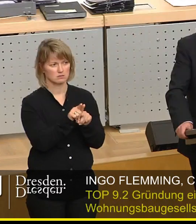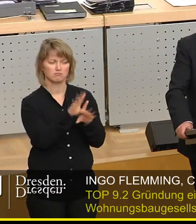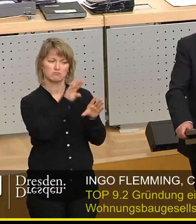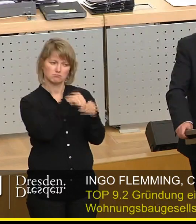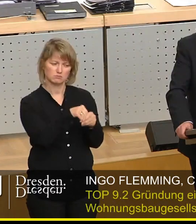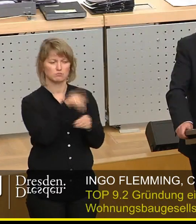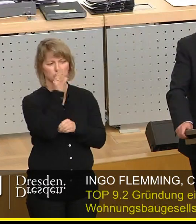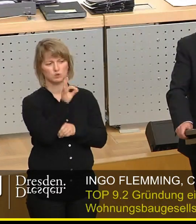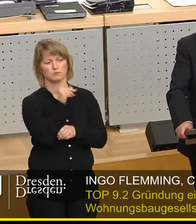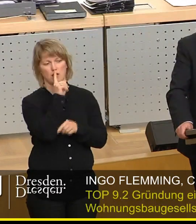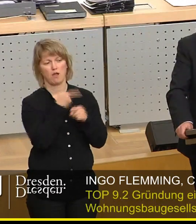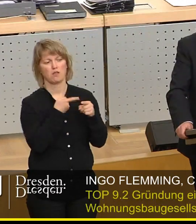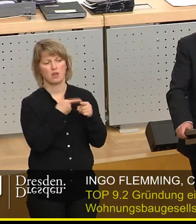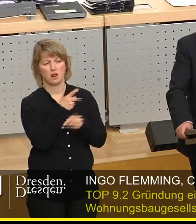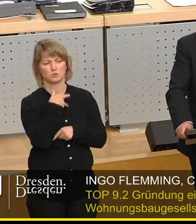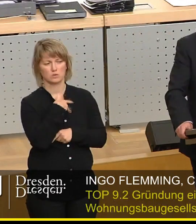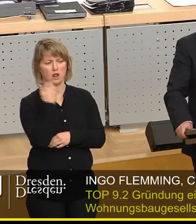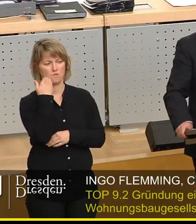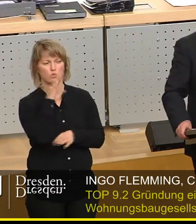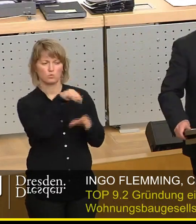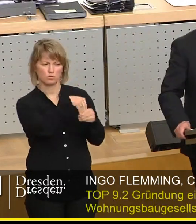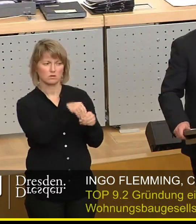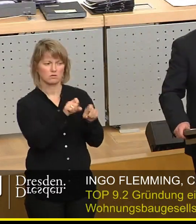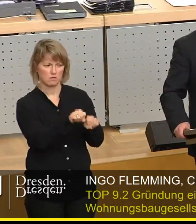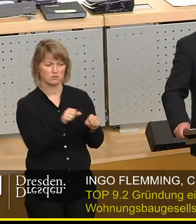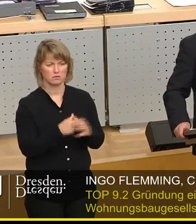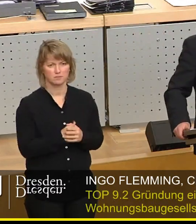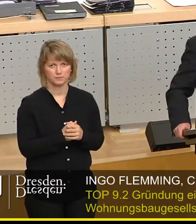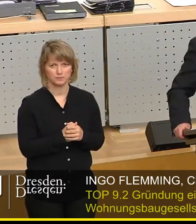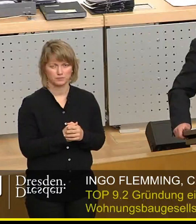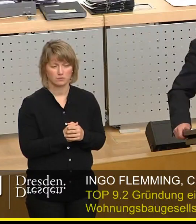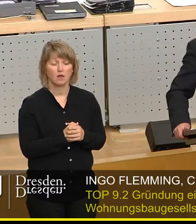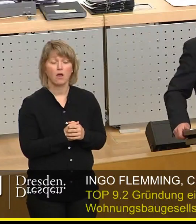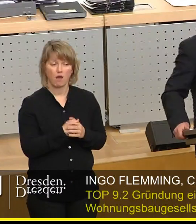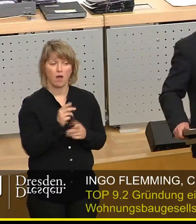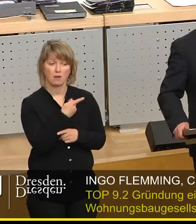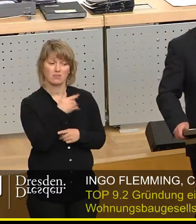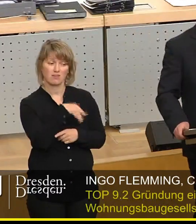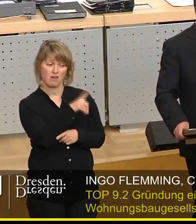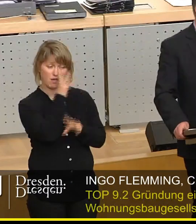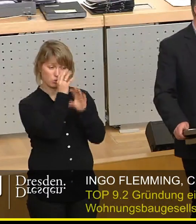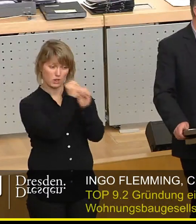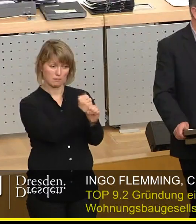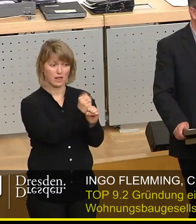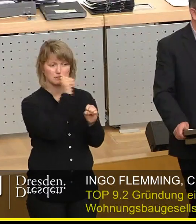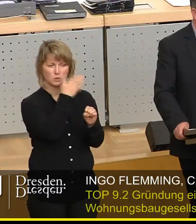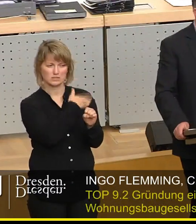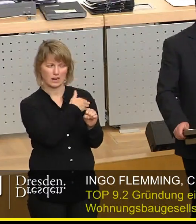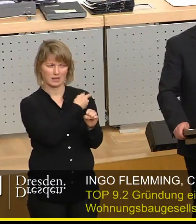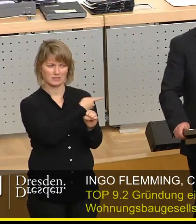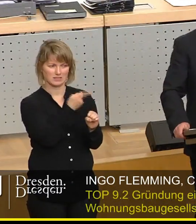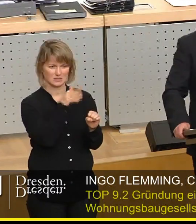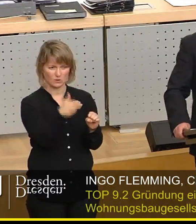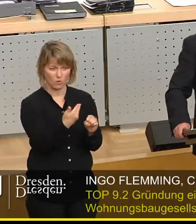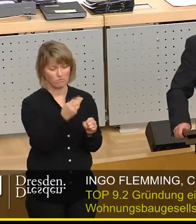Sozialwohnungen auch zu beinhalten so und dann darf man aber wiederum nicht ihren Tunnelblick haben insbesondere den der Linken dass diese